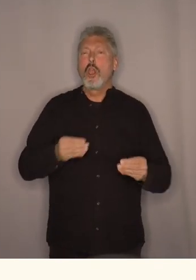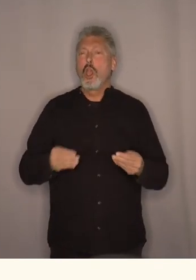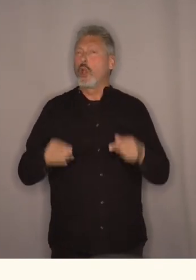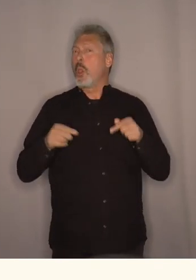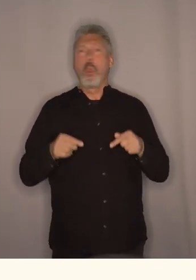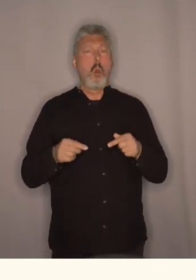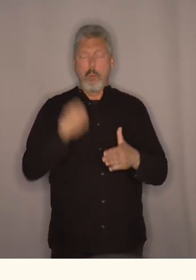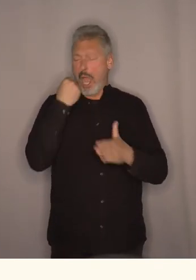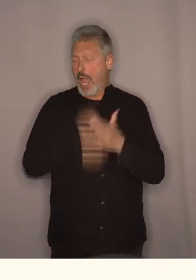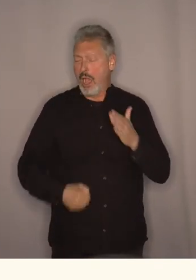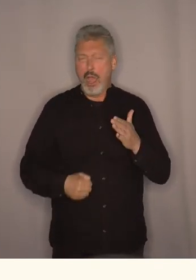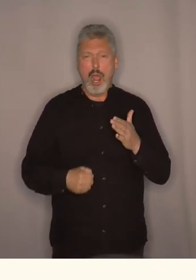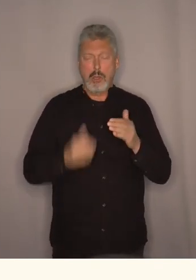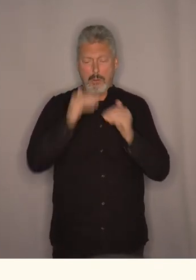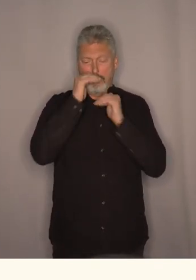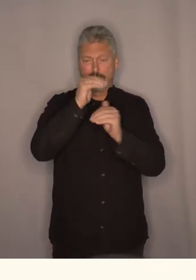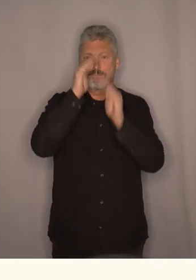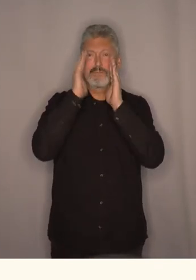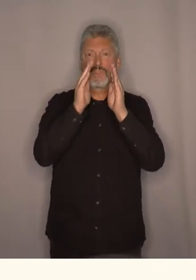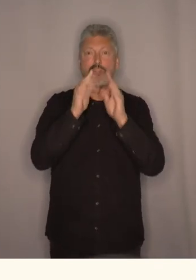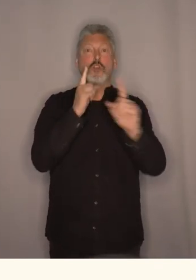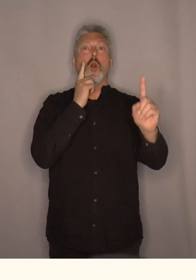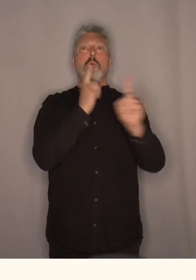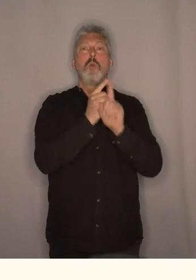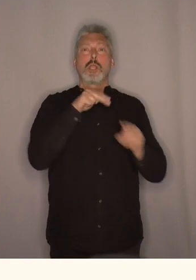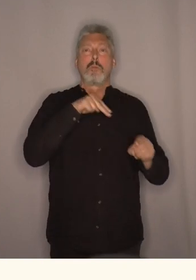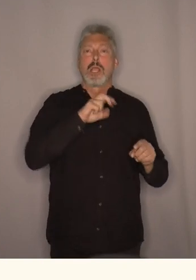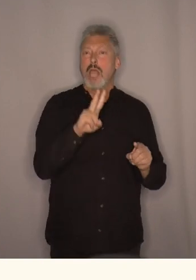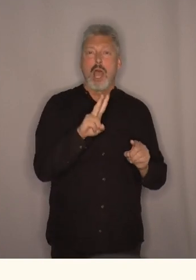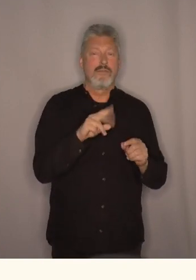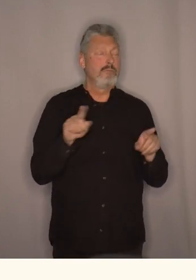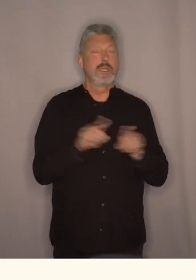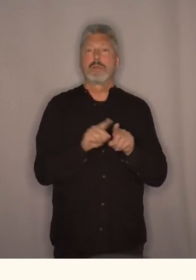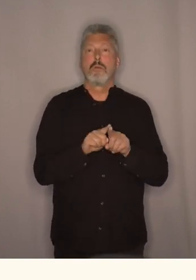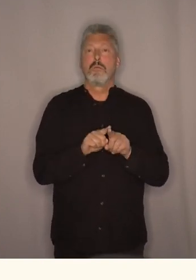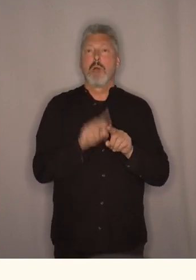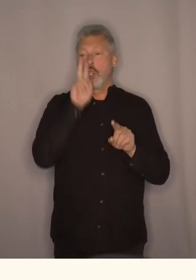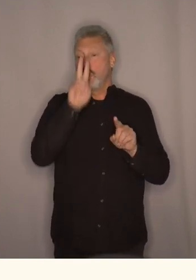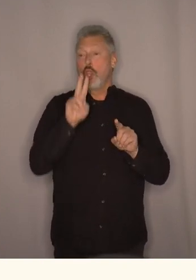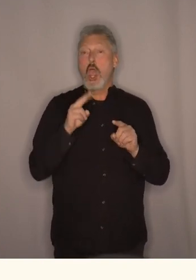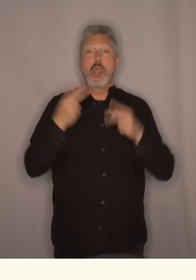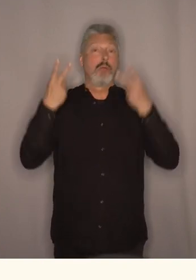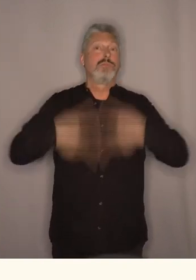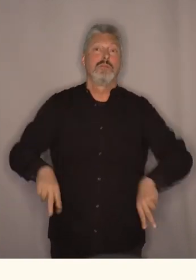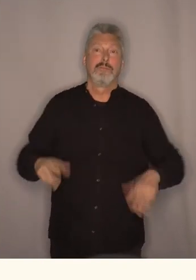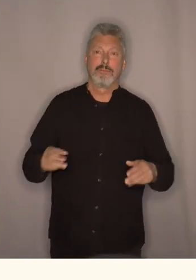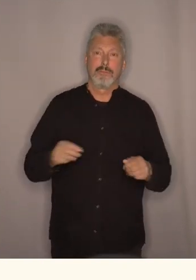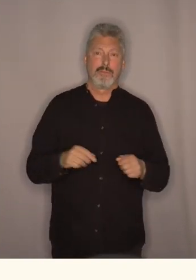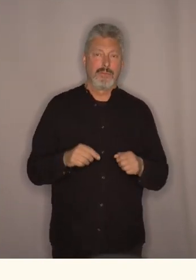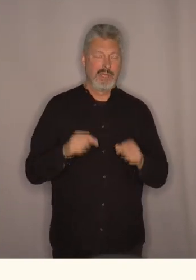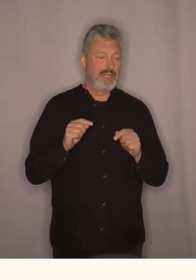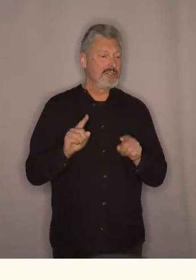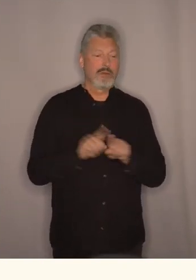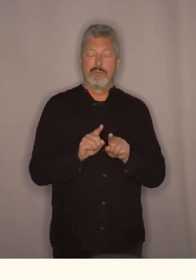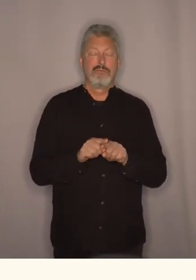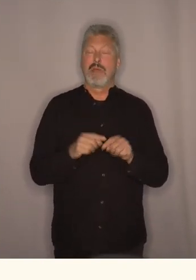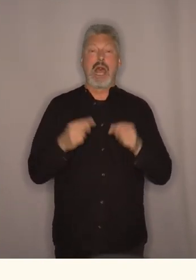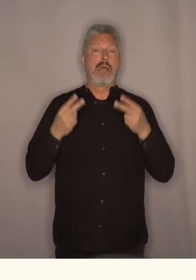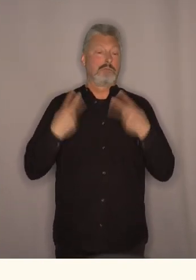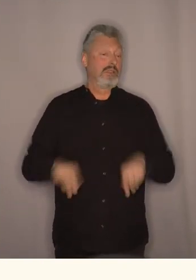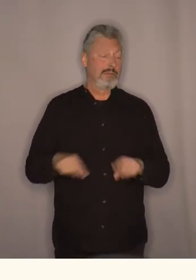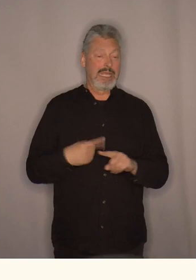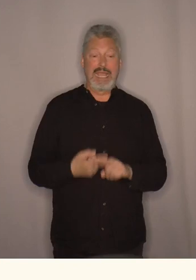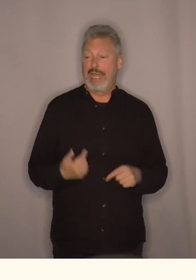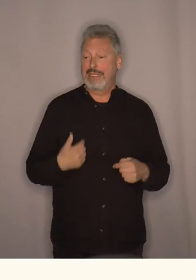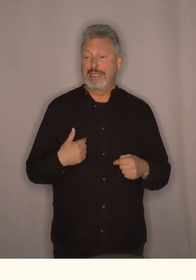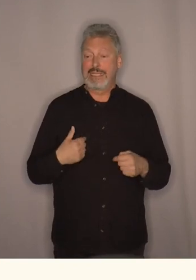og firkantet at møte med NAV det blir et nytt nederlag. Et nederlag som viser det at man ikke